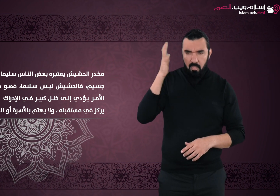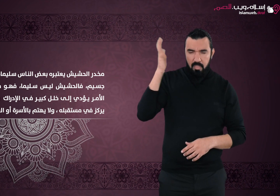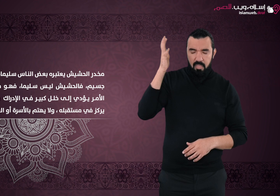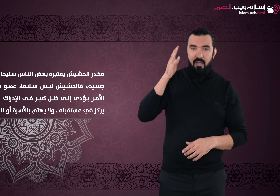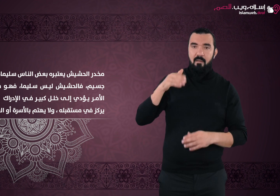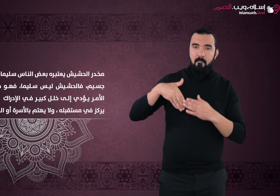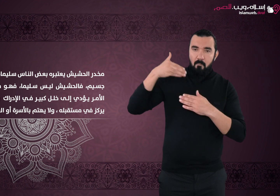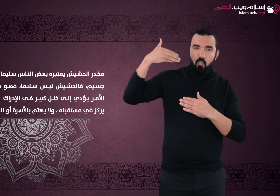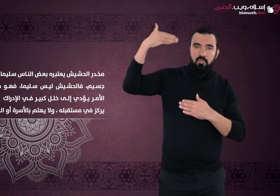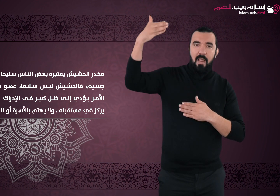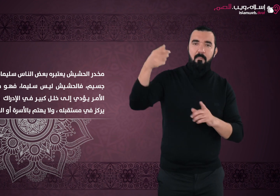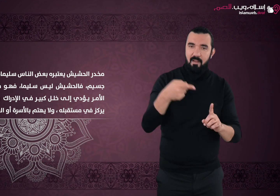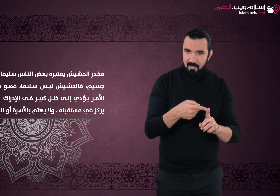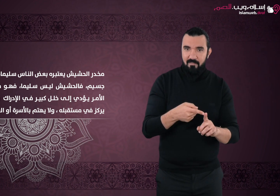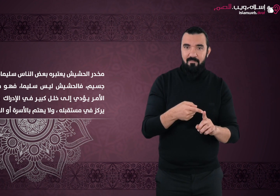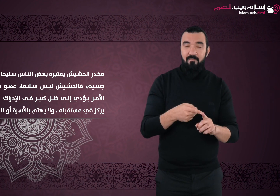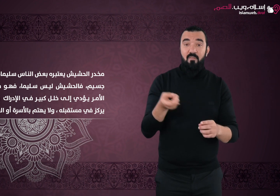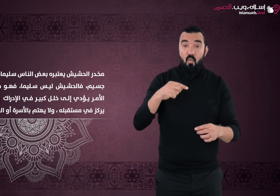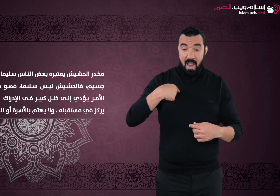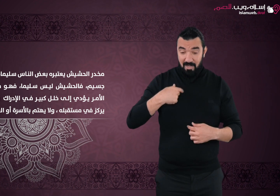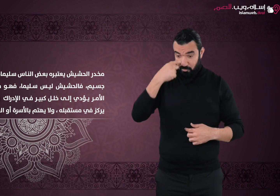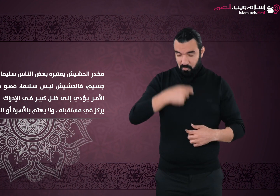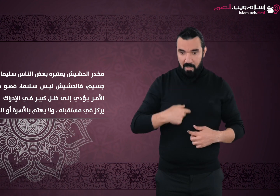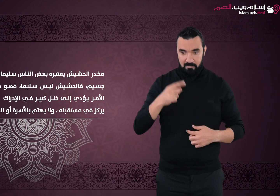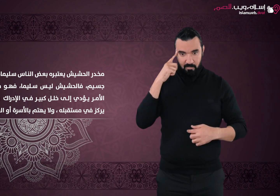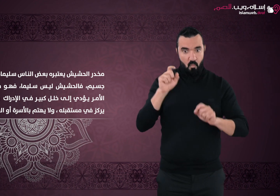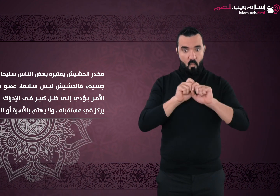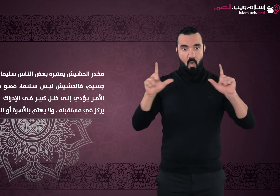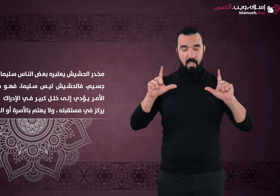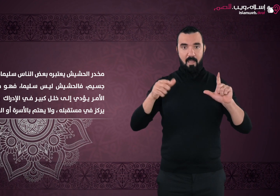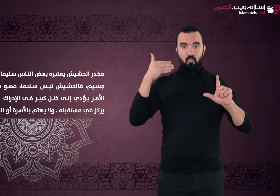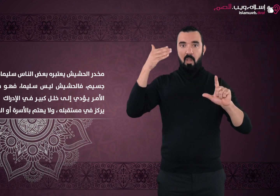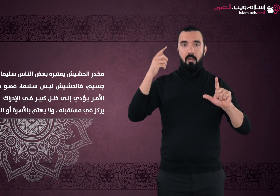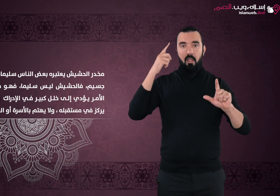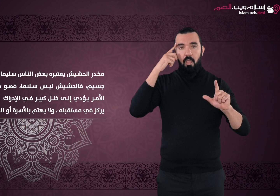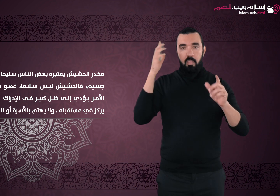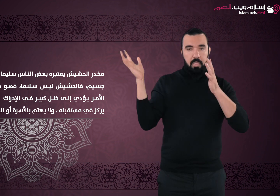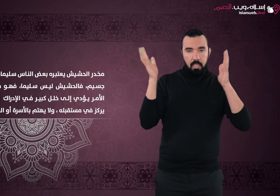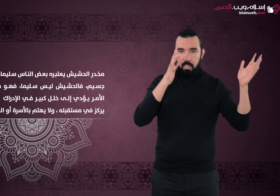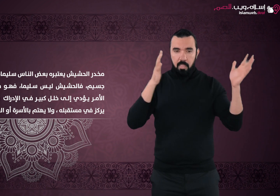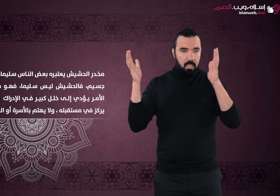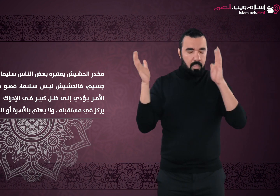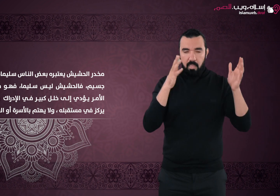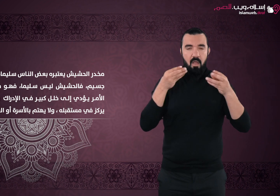وصاحبه لا يركز في مستقبله ولا يهتم